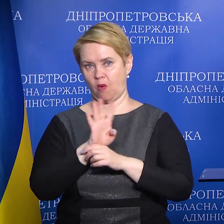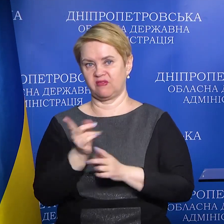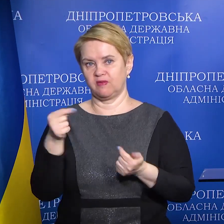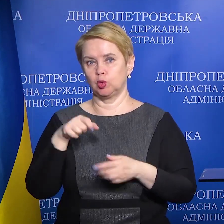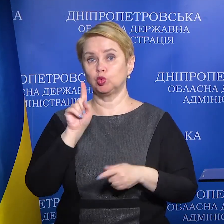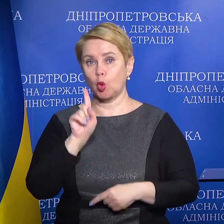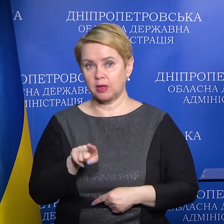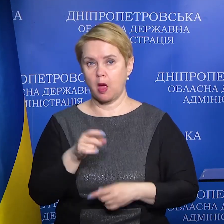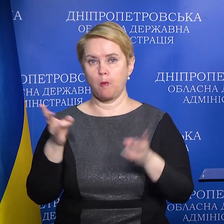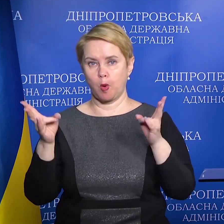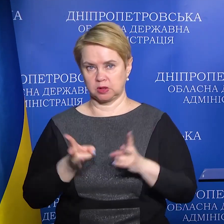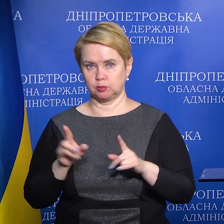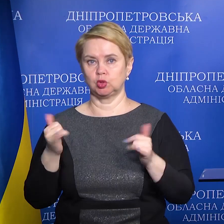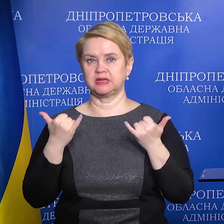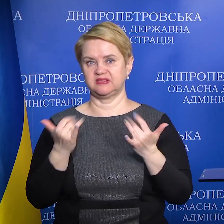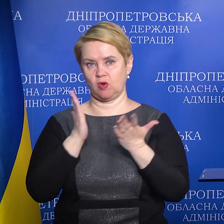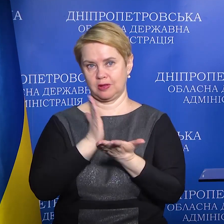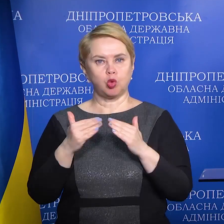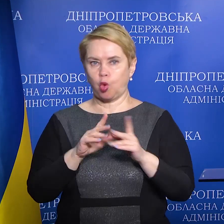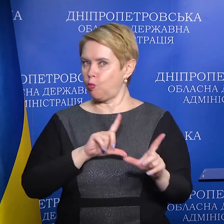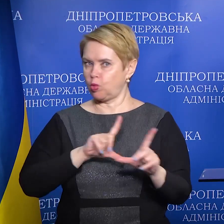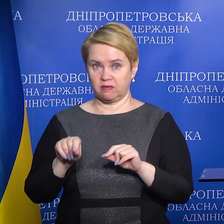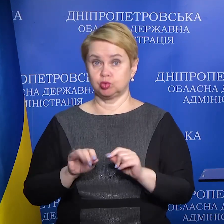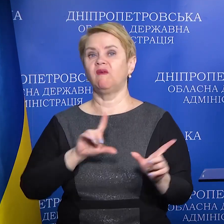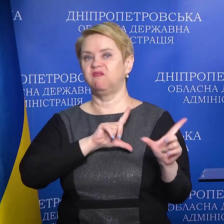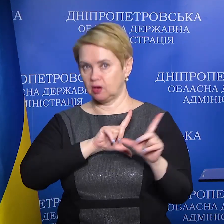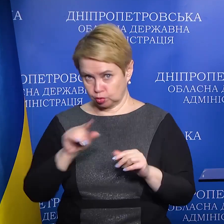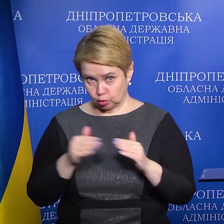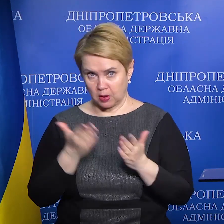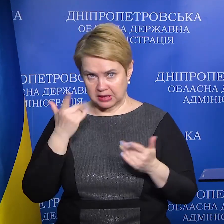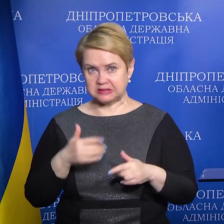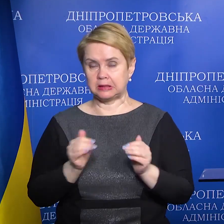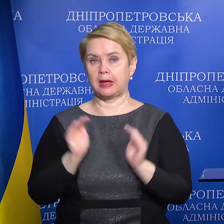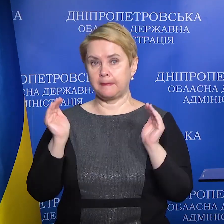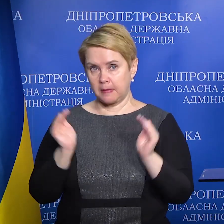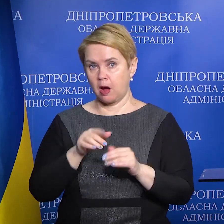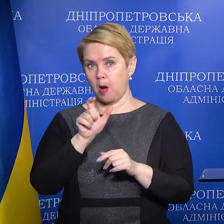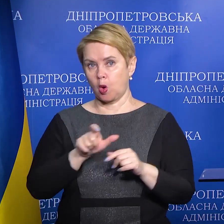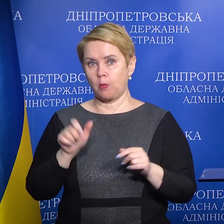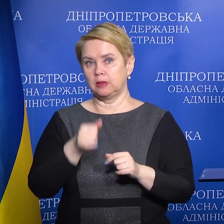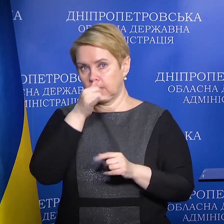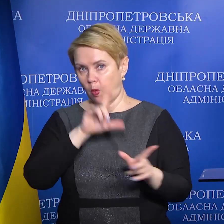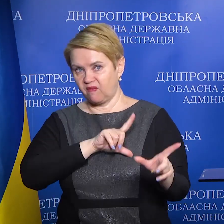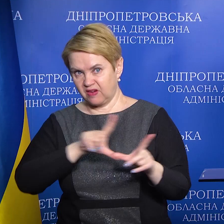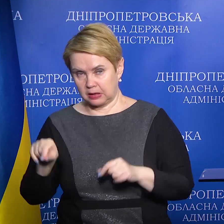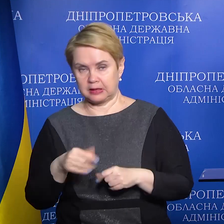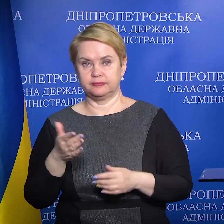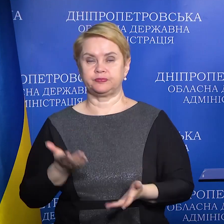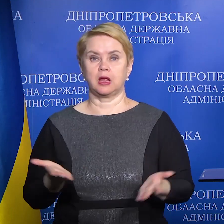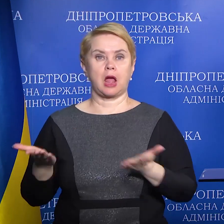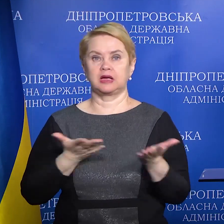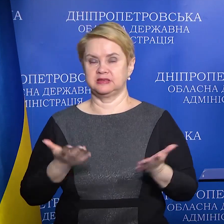відповідно до тієї потреби, що на сьогодні існує. Виїжджають, якщо це маломобільні громадяни або якісь